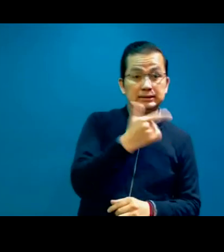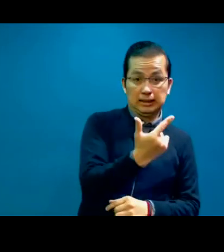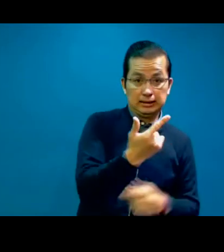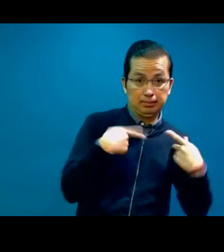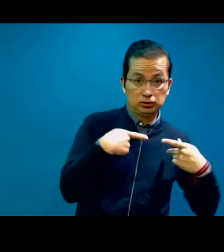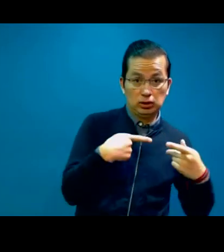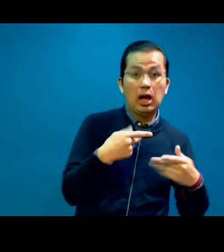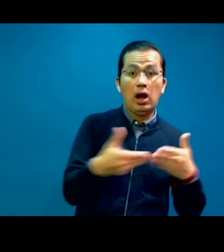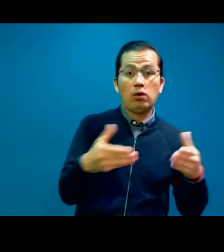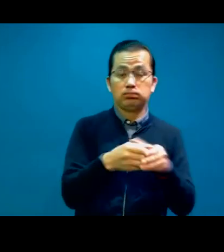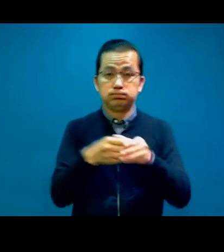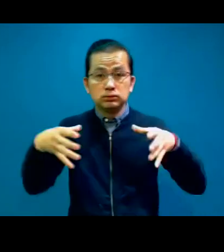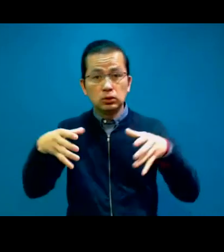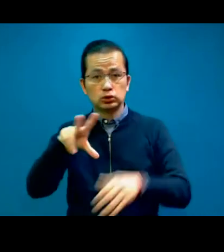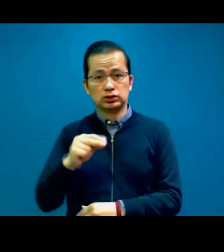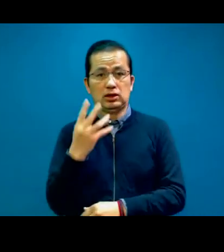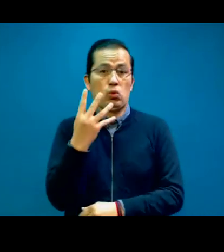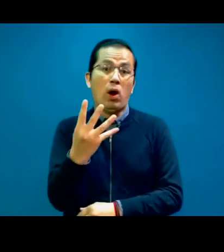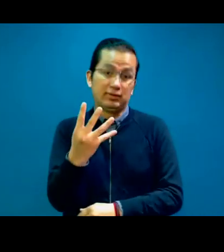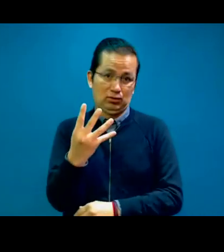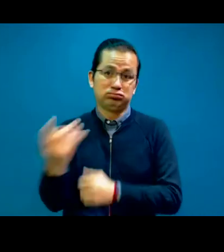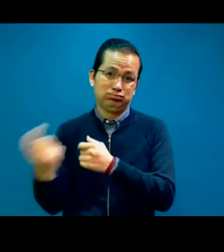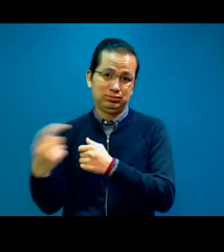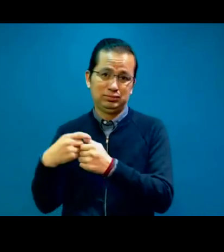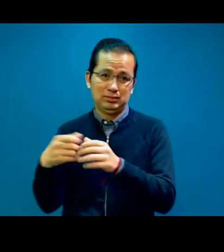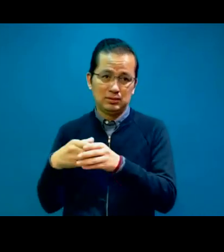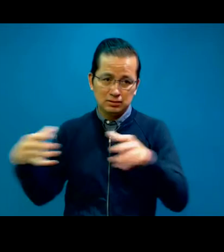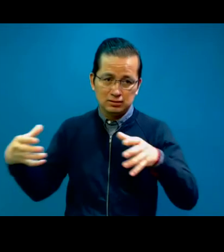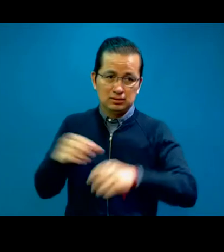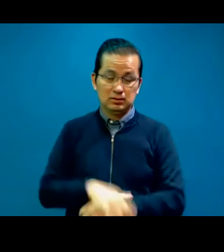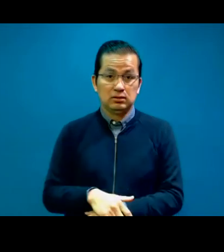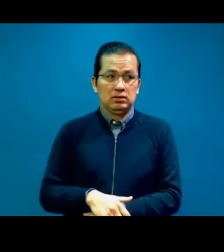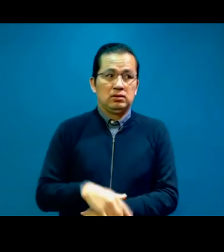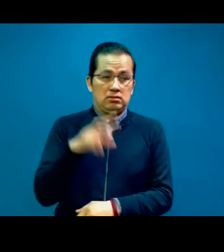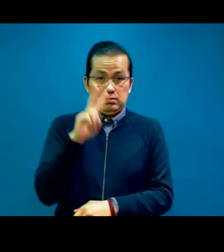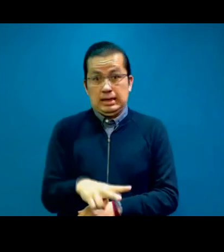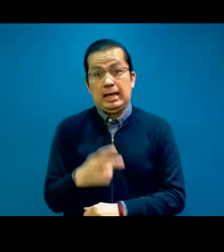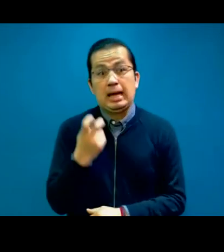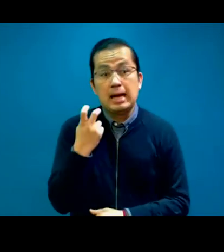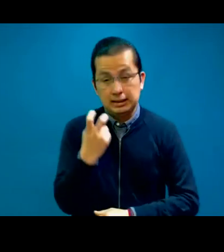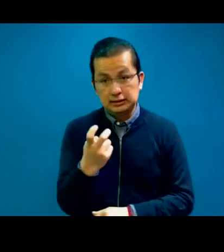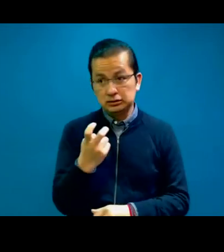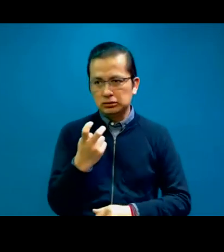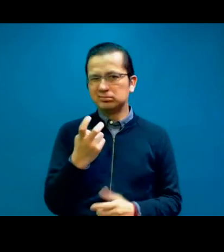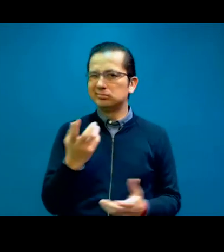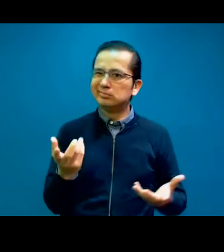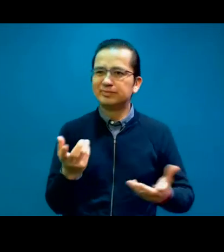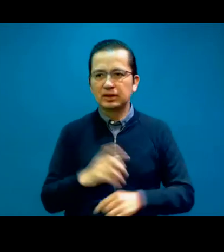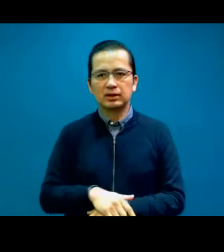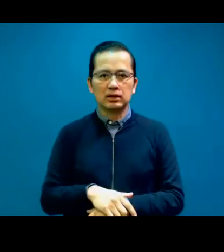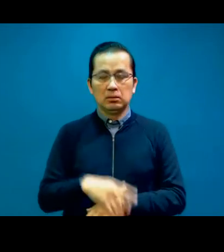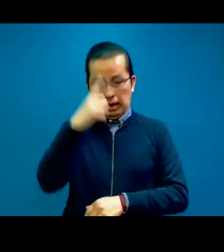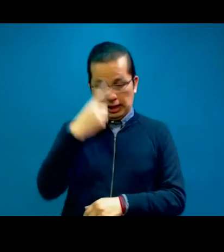de la asociación. Así que, bueno, fue un proceso muy importante para